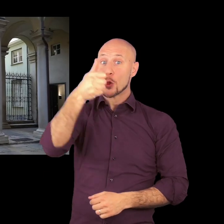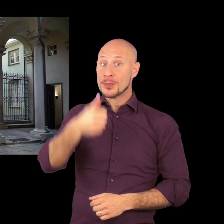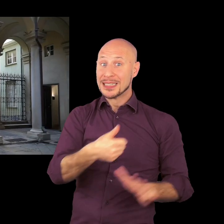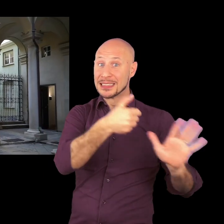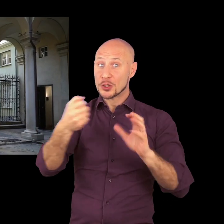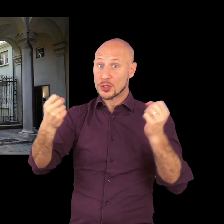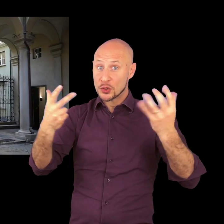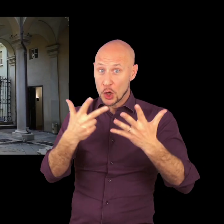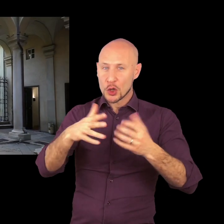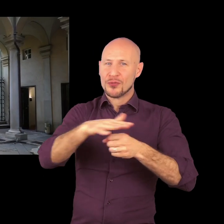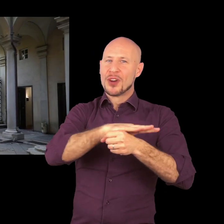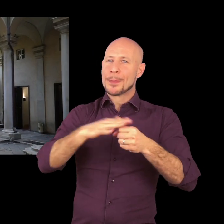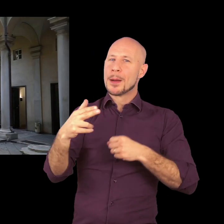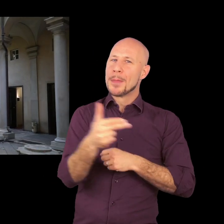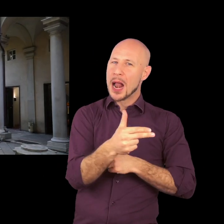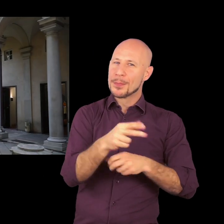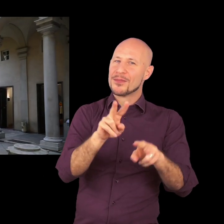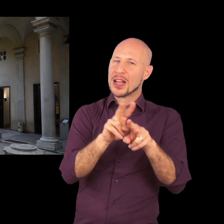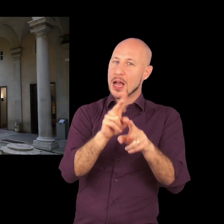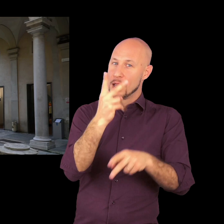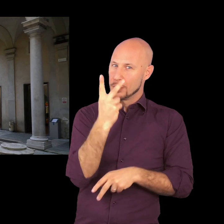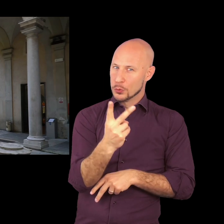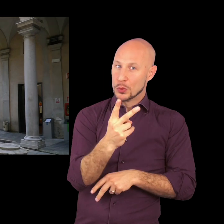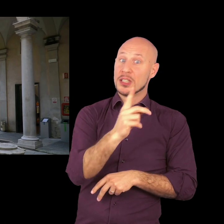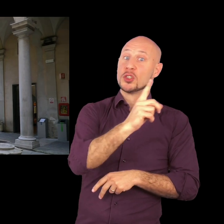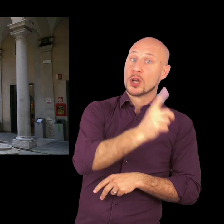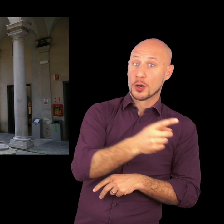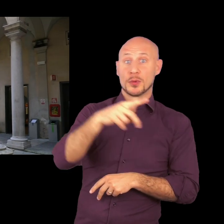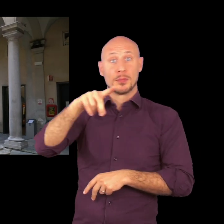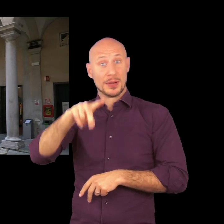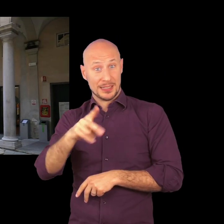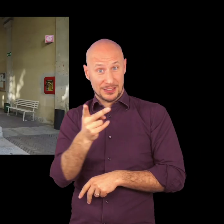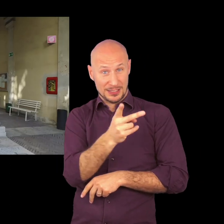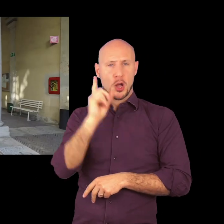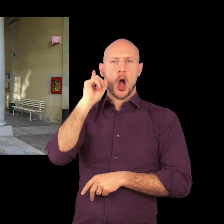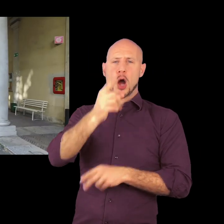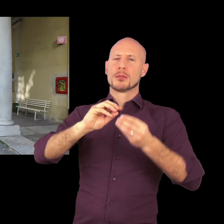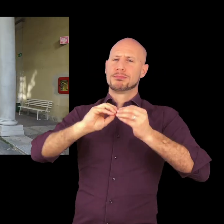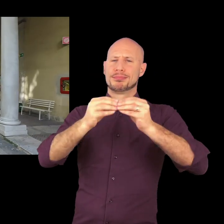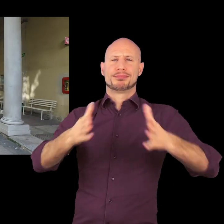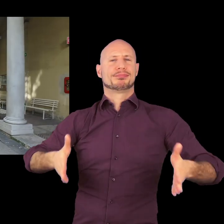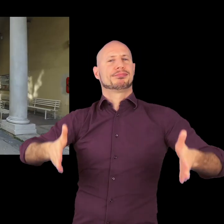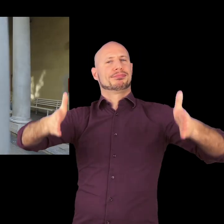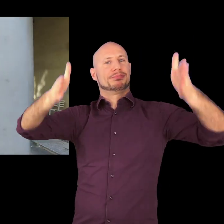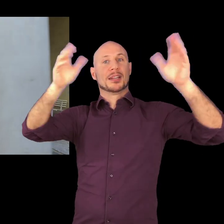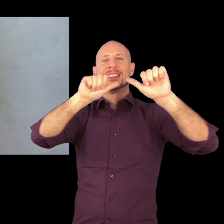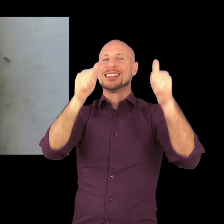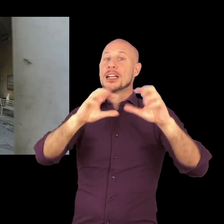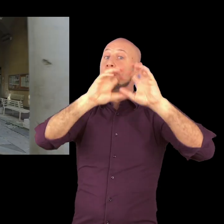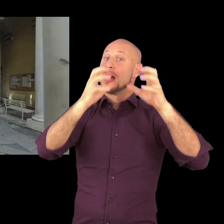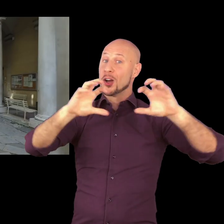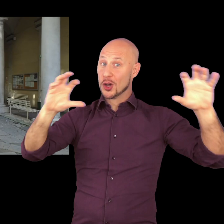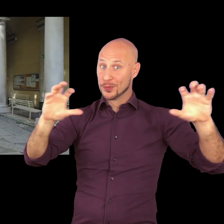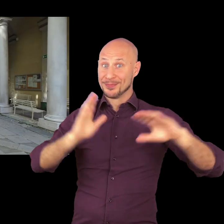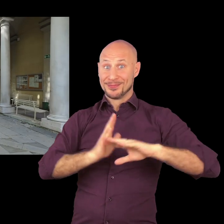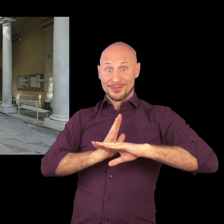costruito a partire dal 1618 dai due fratelli Giacomo e Pantaleo Balbi e si denota per un gusto già tipicamente